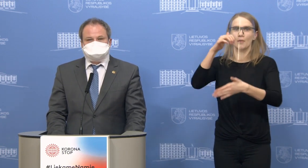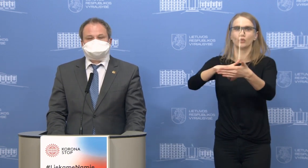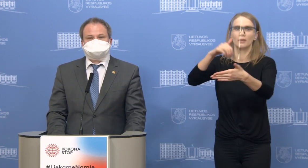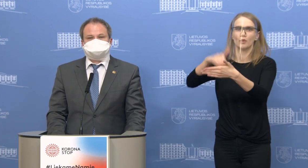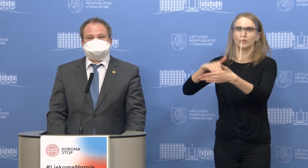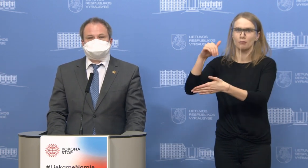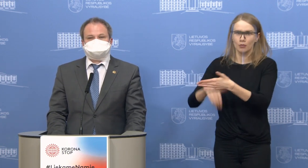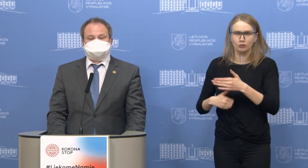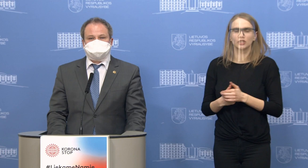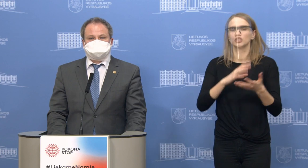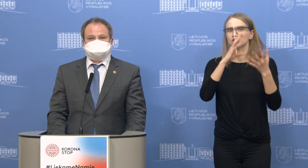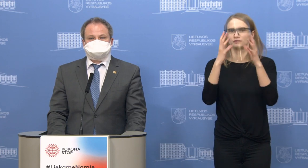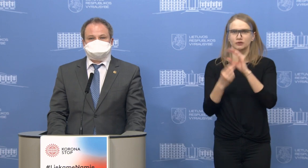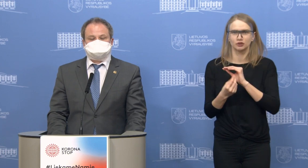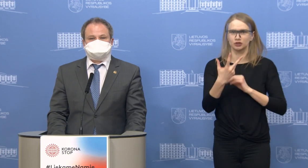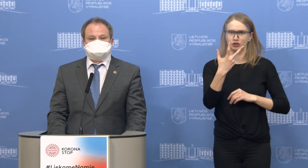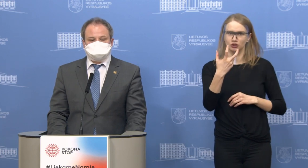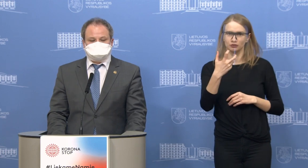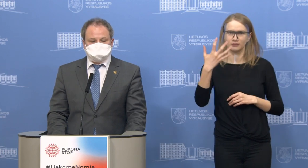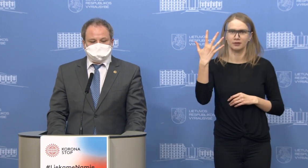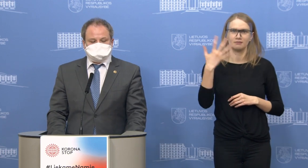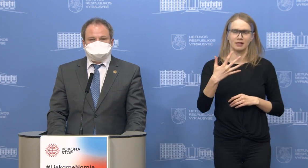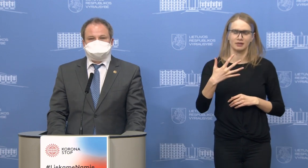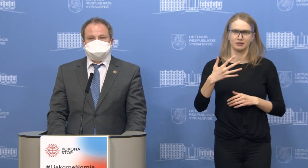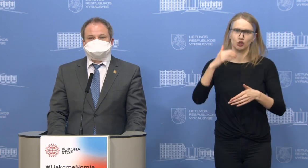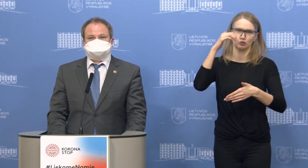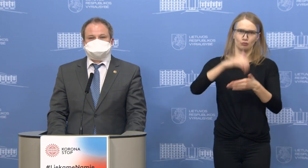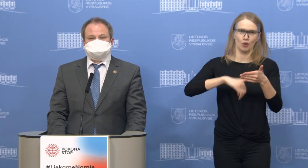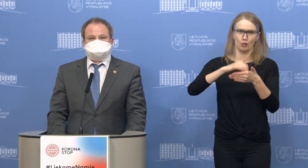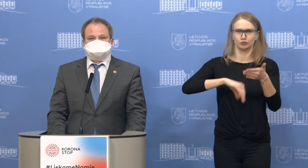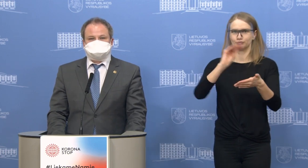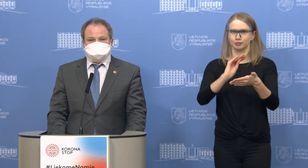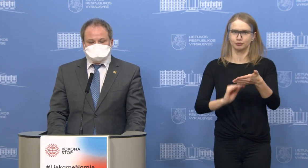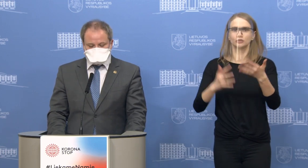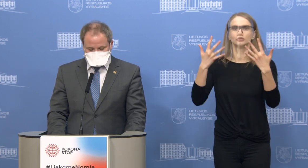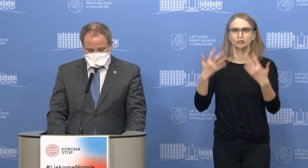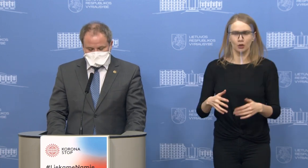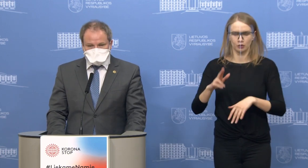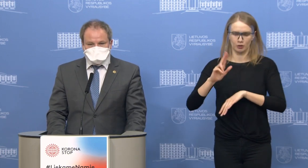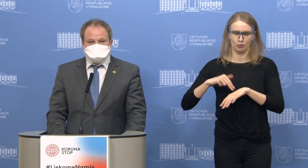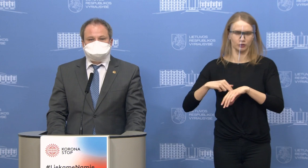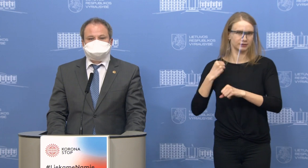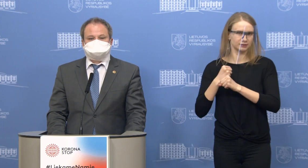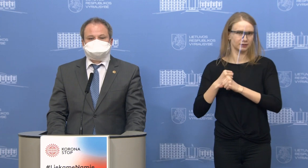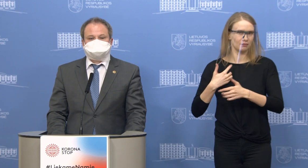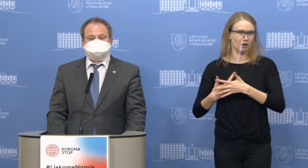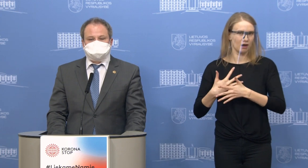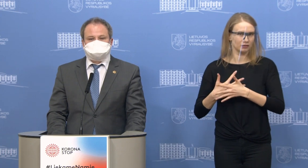jau yra surašyti 350 protokolų. Taip, kad policija tikrai dirba savo darbą, o